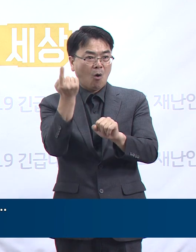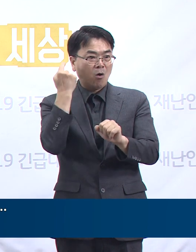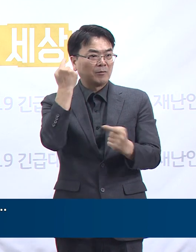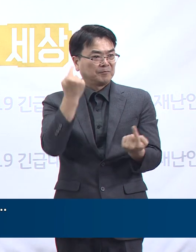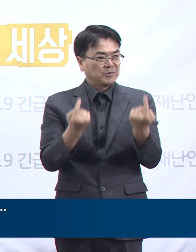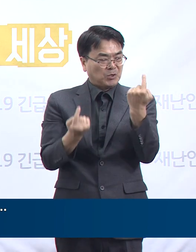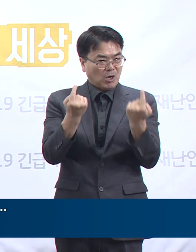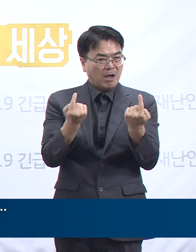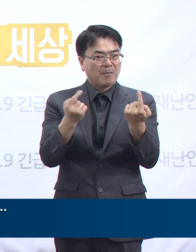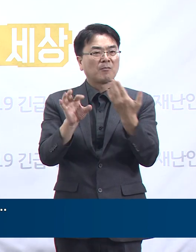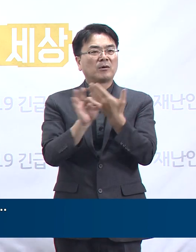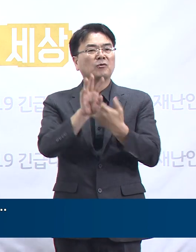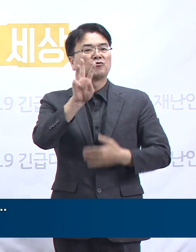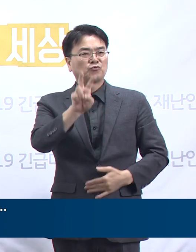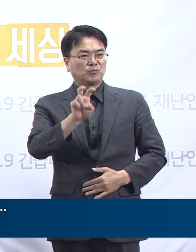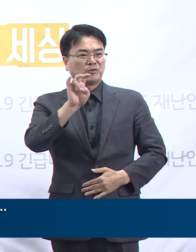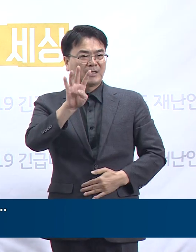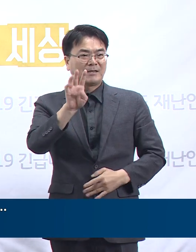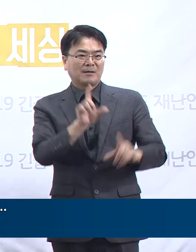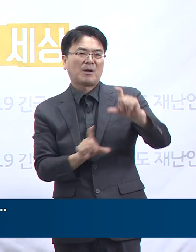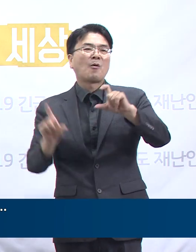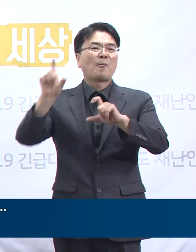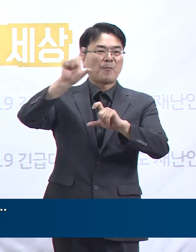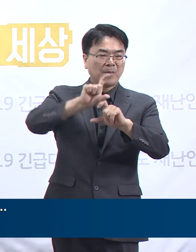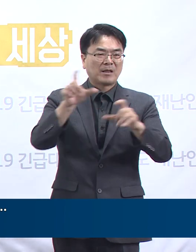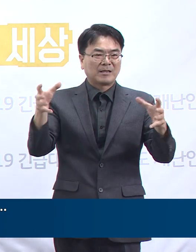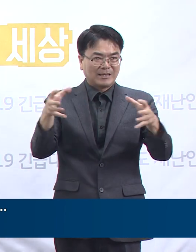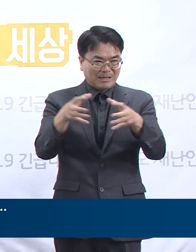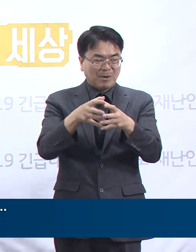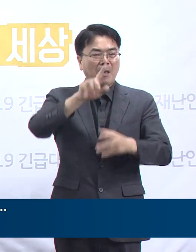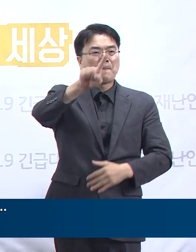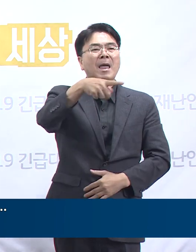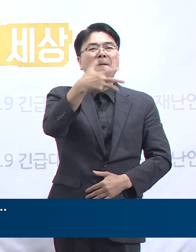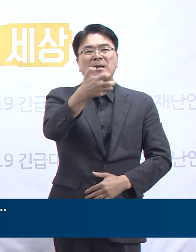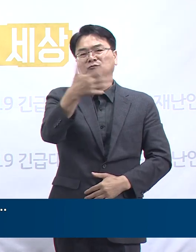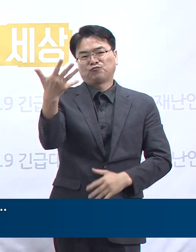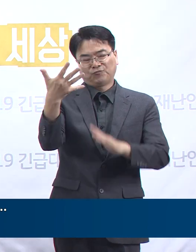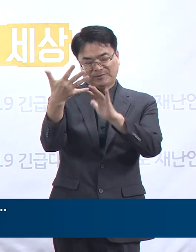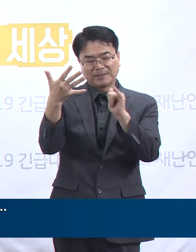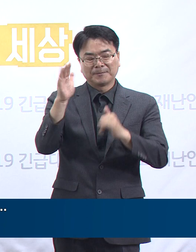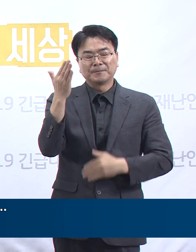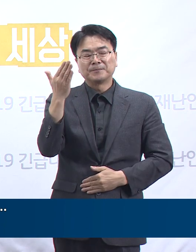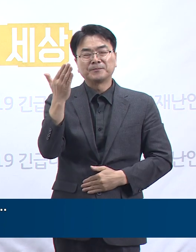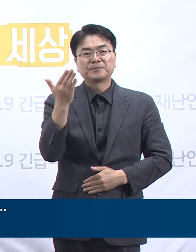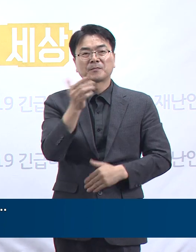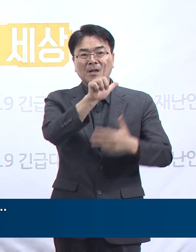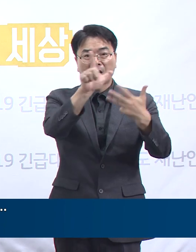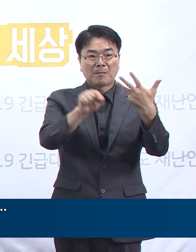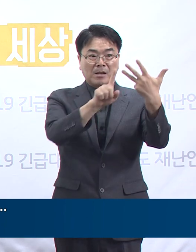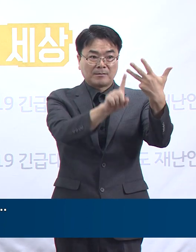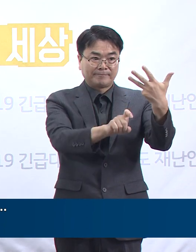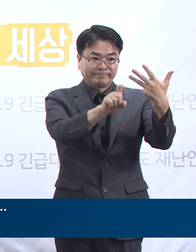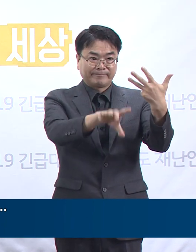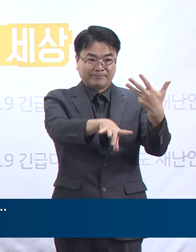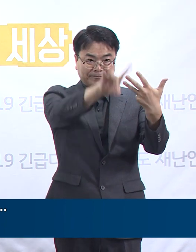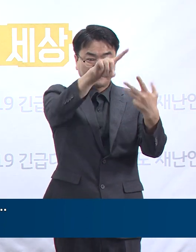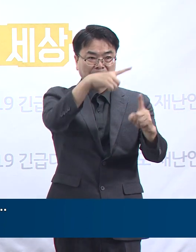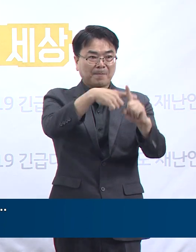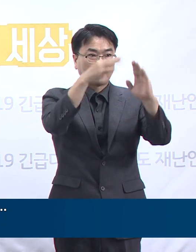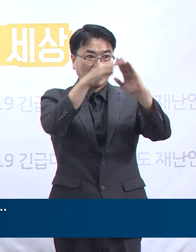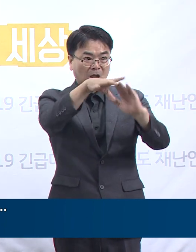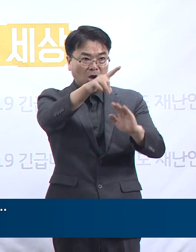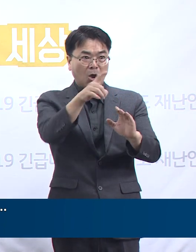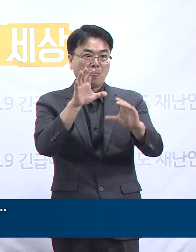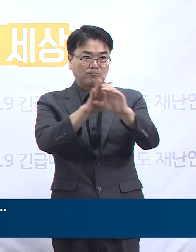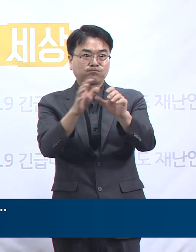대비 24명이 증가한 총 189명이 되었습니다. 8월 11일 해당 교회의 교인이 첫 확진